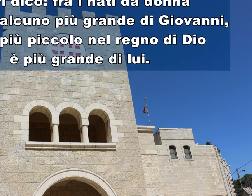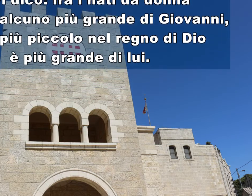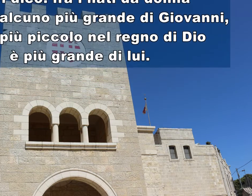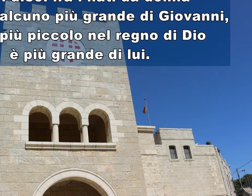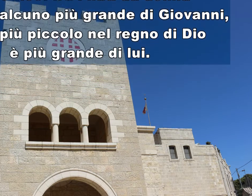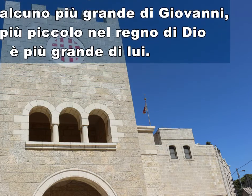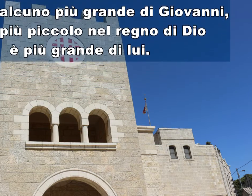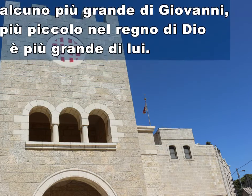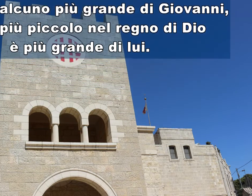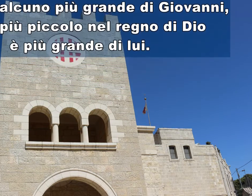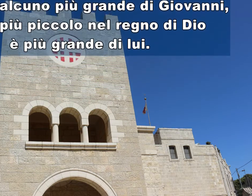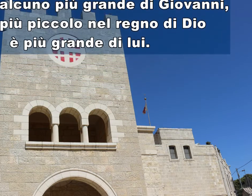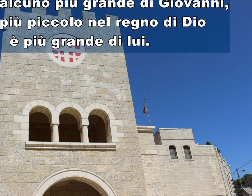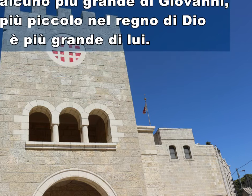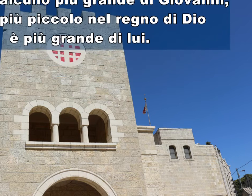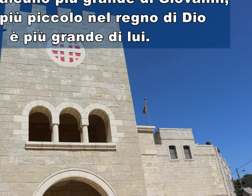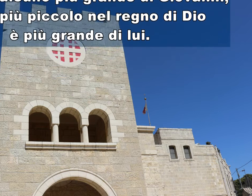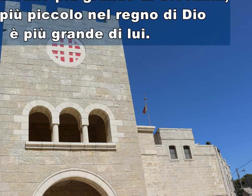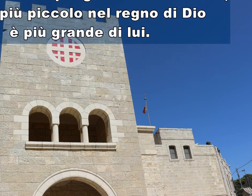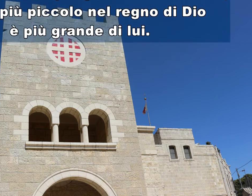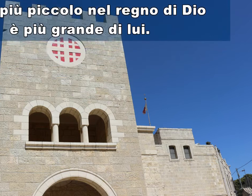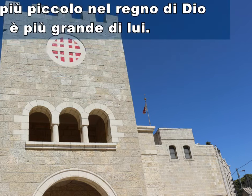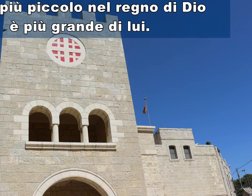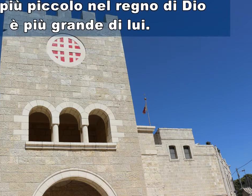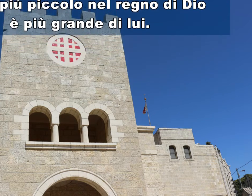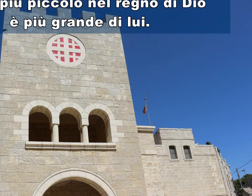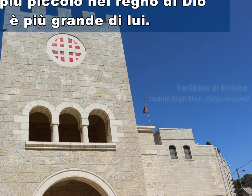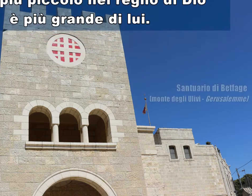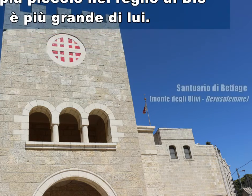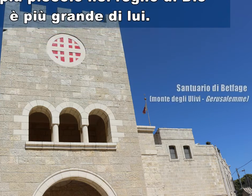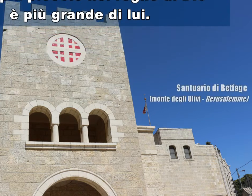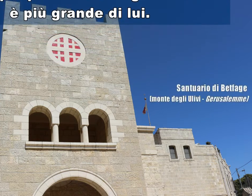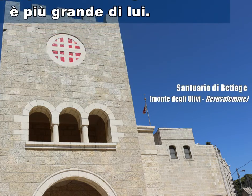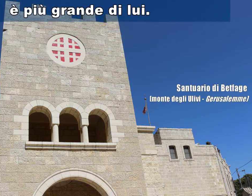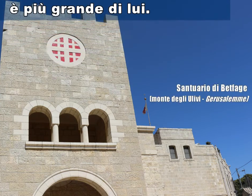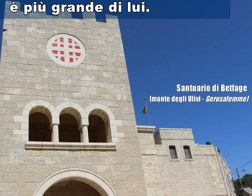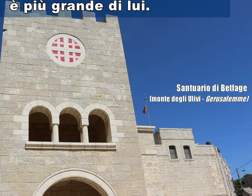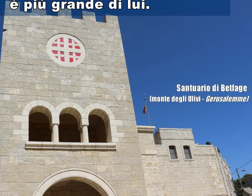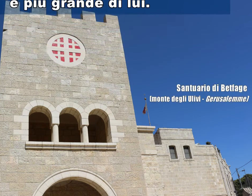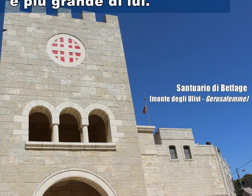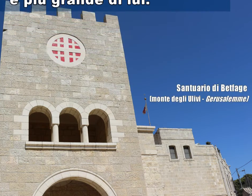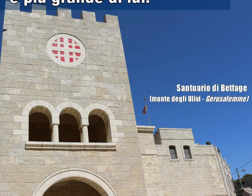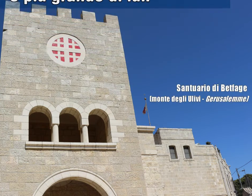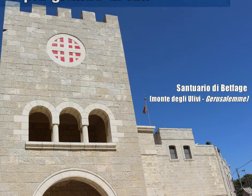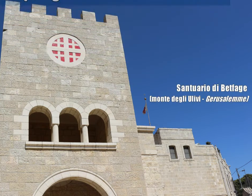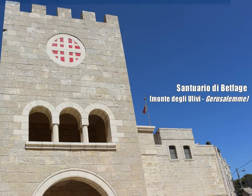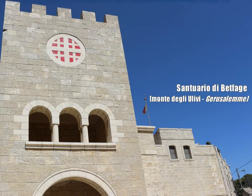alcuno più grande di Giovanni Ma il più piccolo nel regno di Dio È più grande di lui